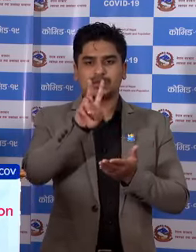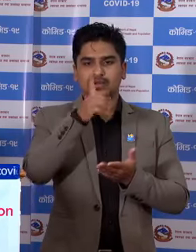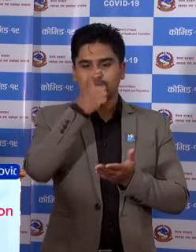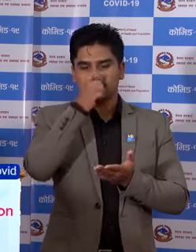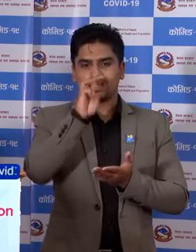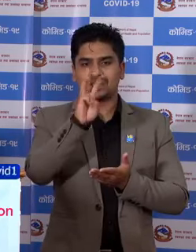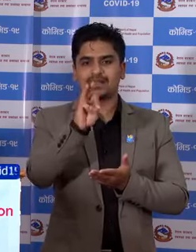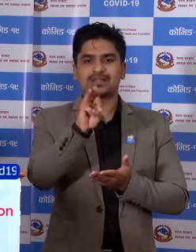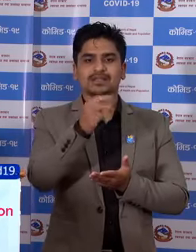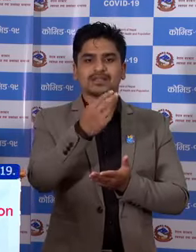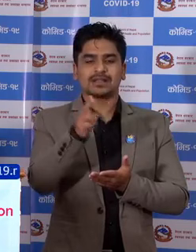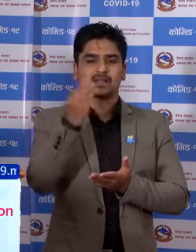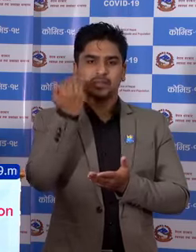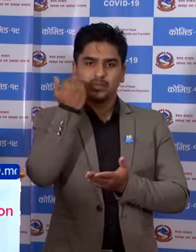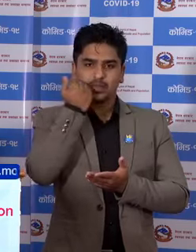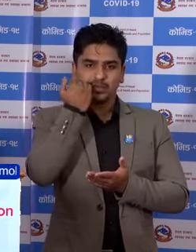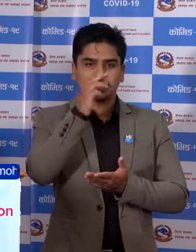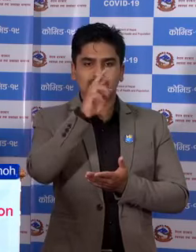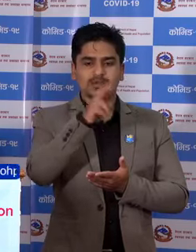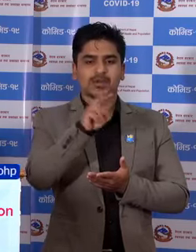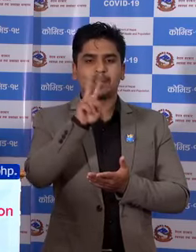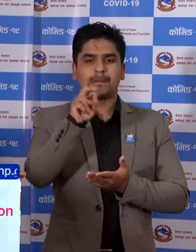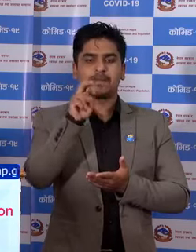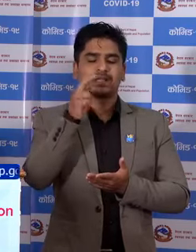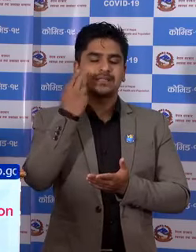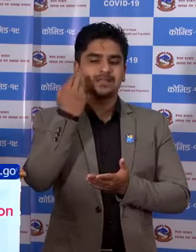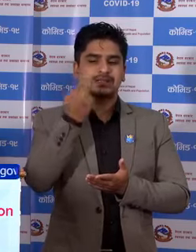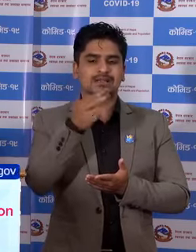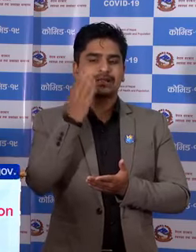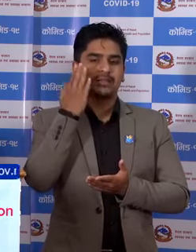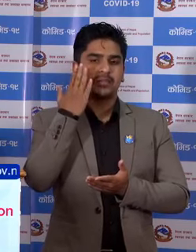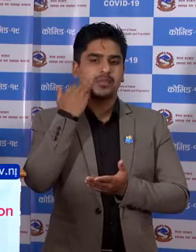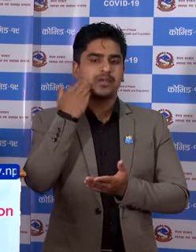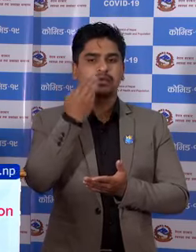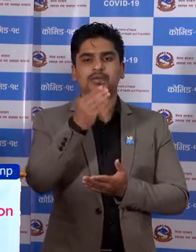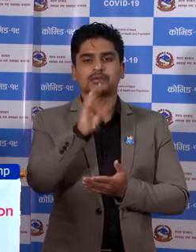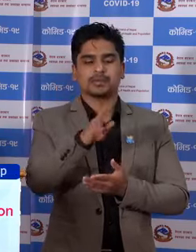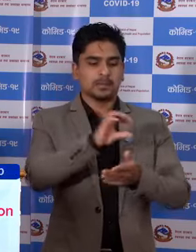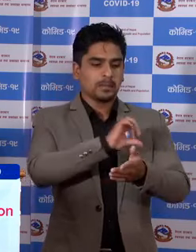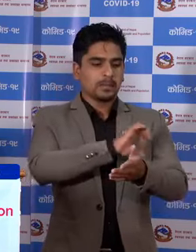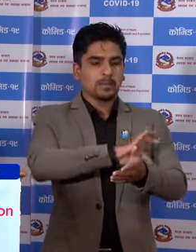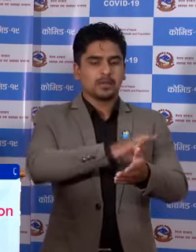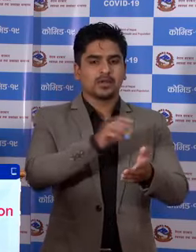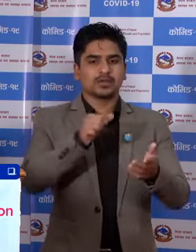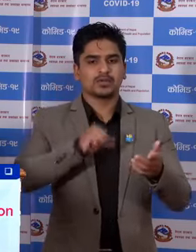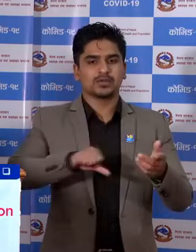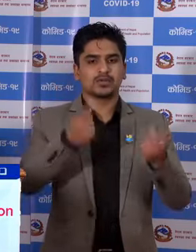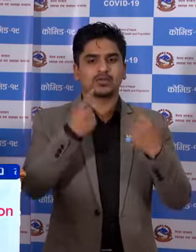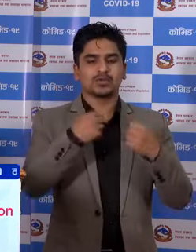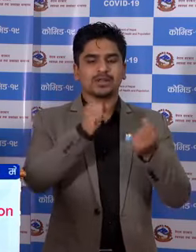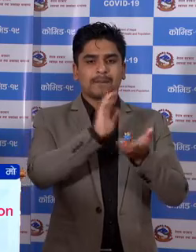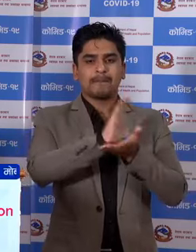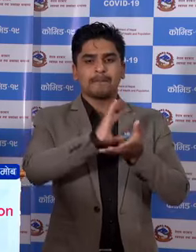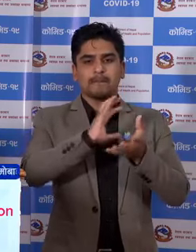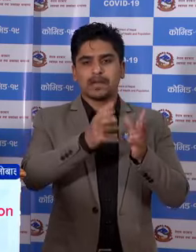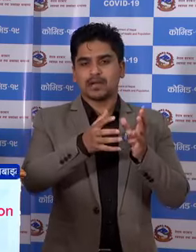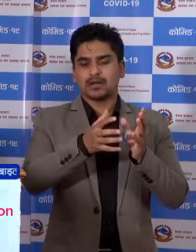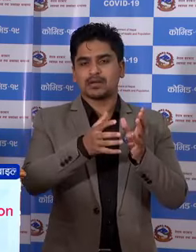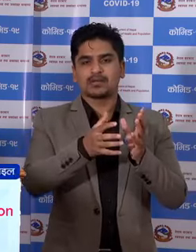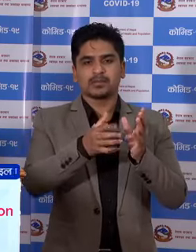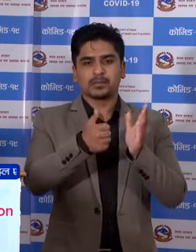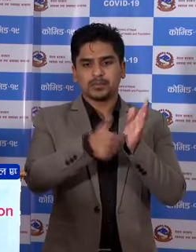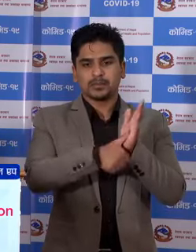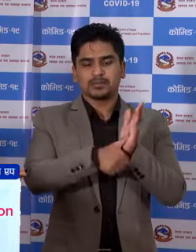चना पूरुष र 20 चना मैला उन्होंच प्रादेशिक जनस्वाथ्त पर्युक्षाला विराटनगर में